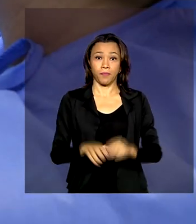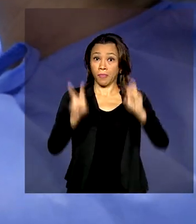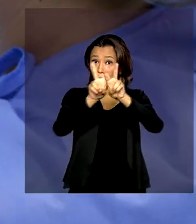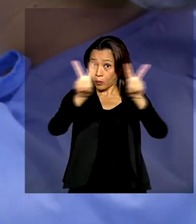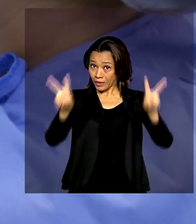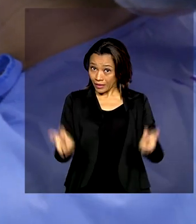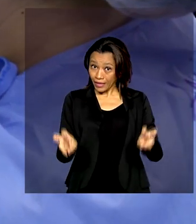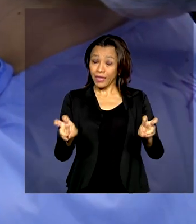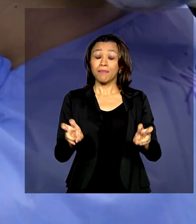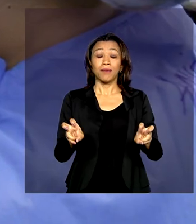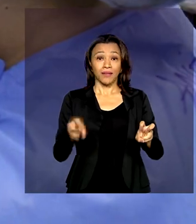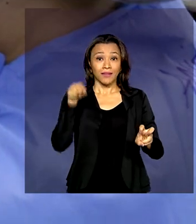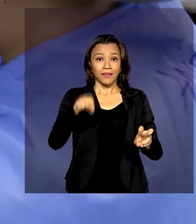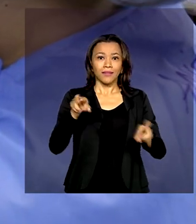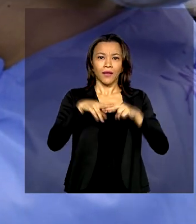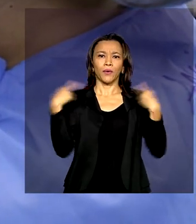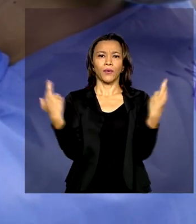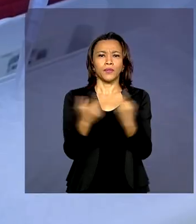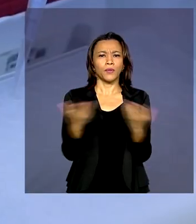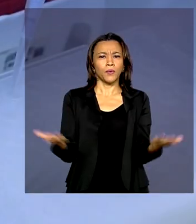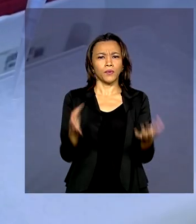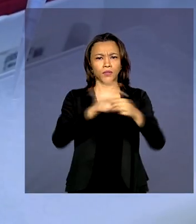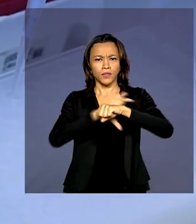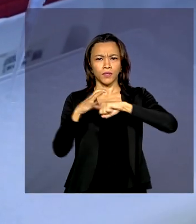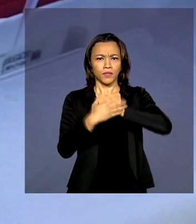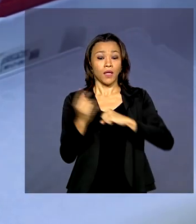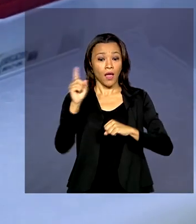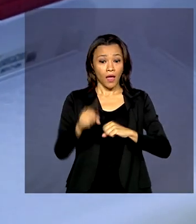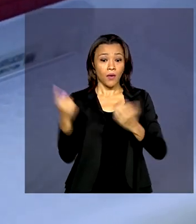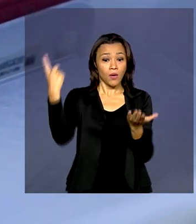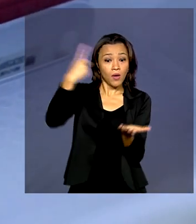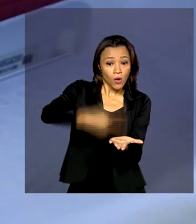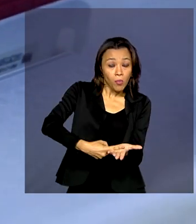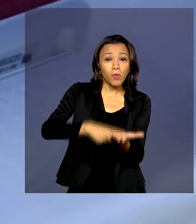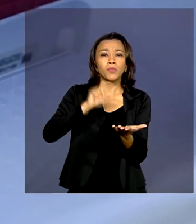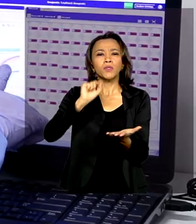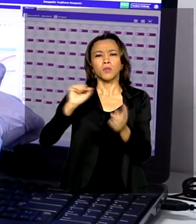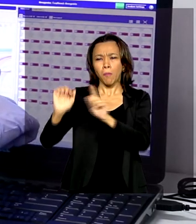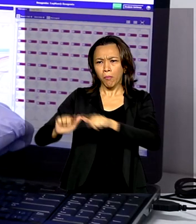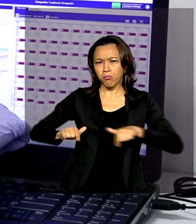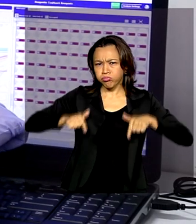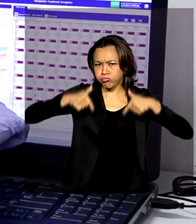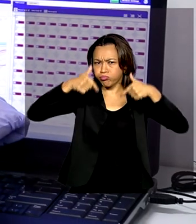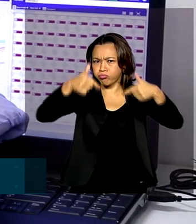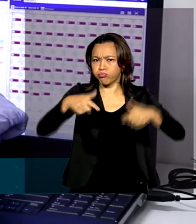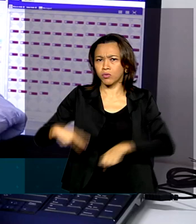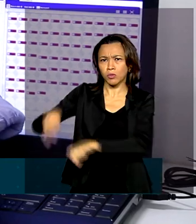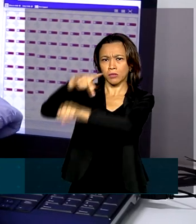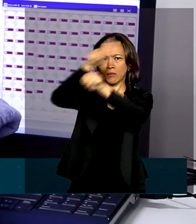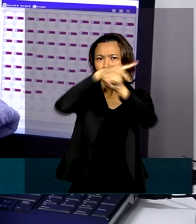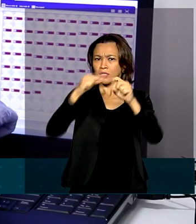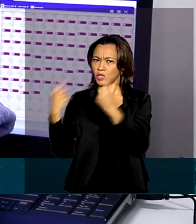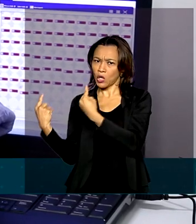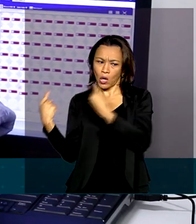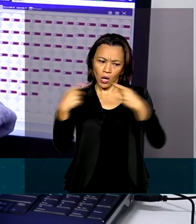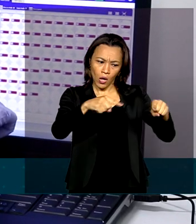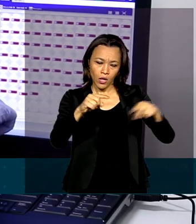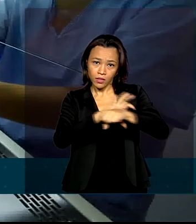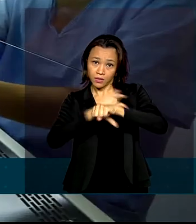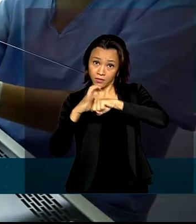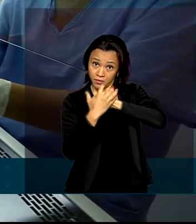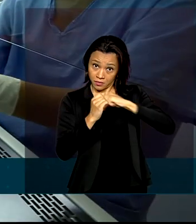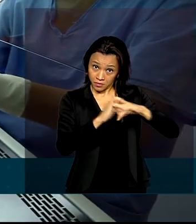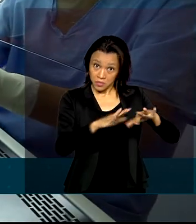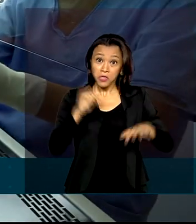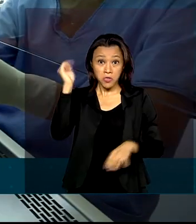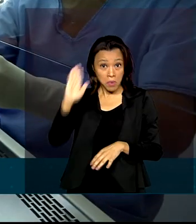da Assembleia neste ano reforça a aliança entre os países no combate ao novo coronavírus e o Brasil tem muito a falar sobre